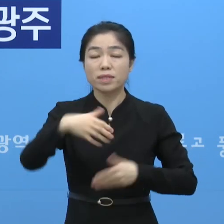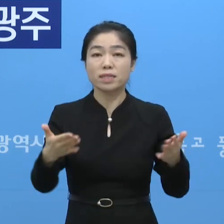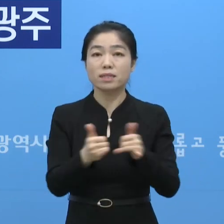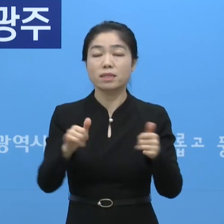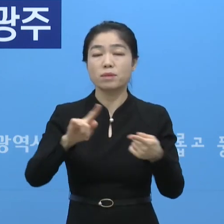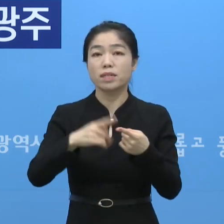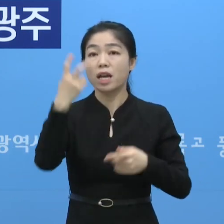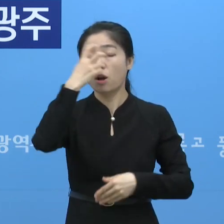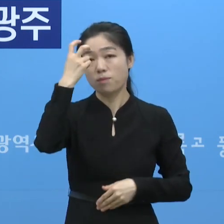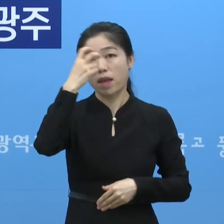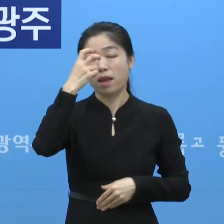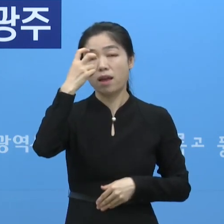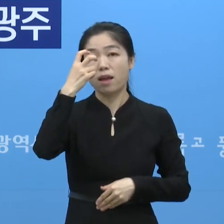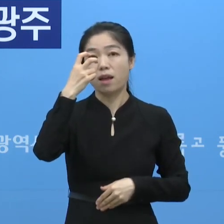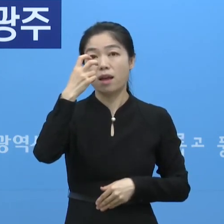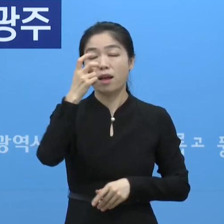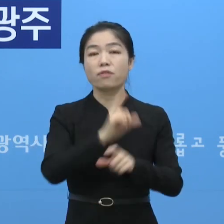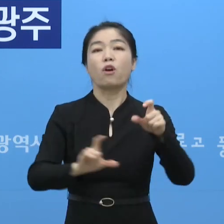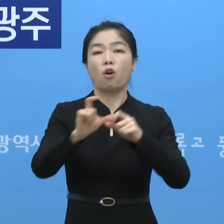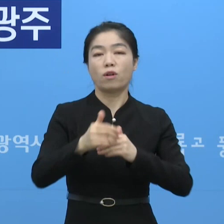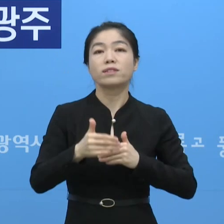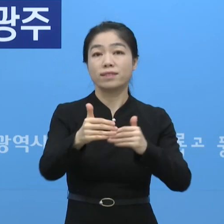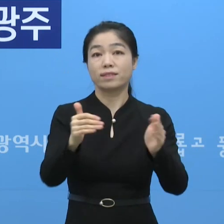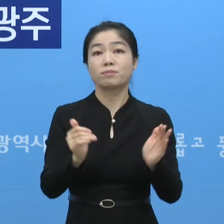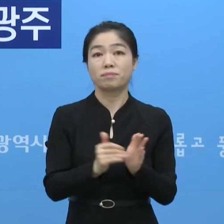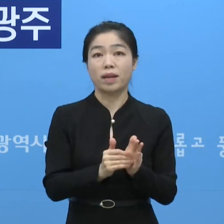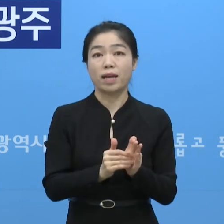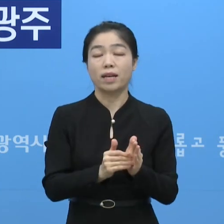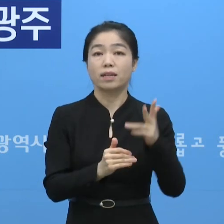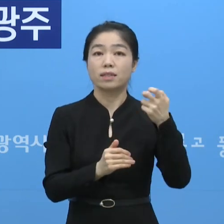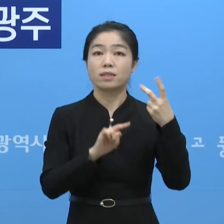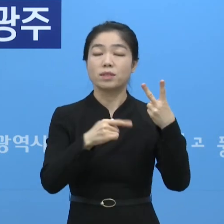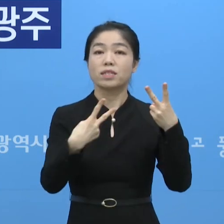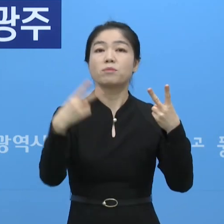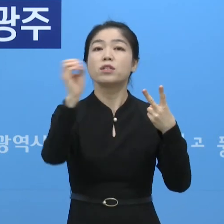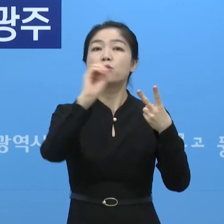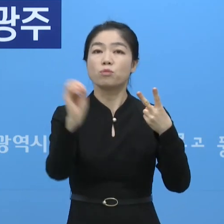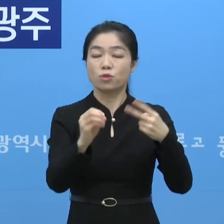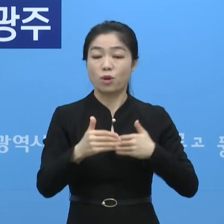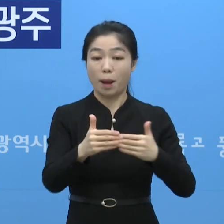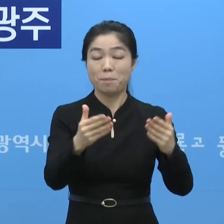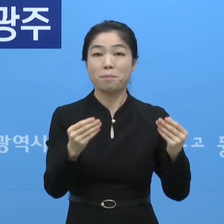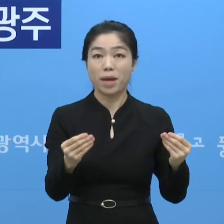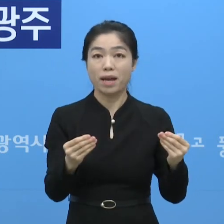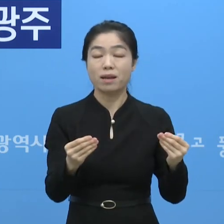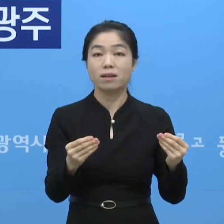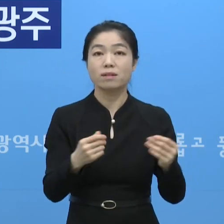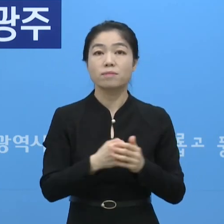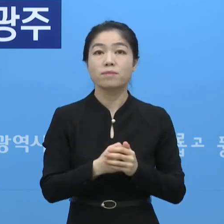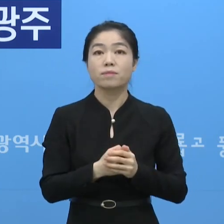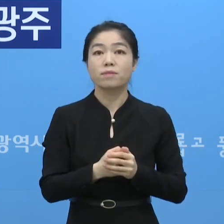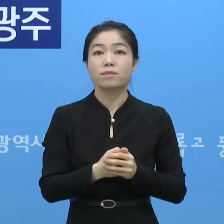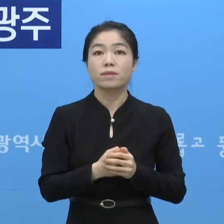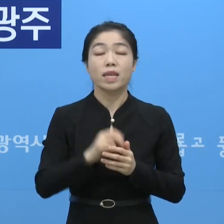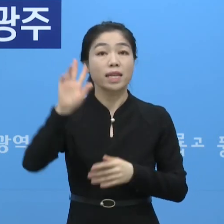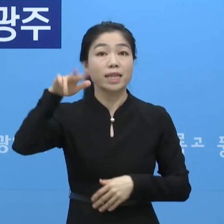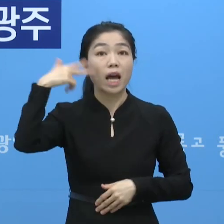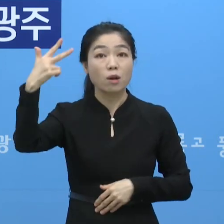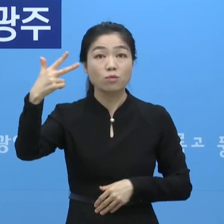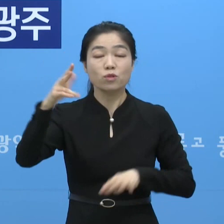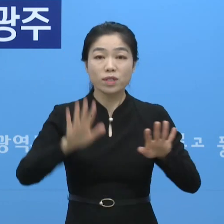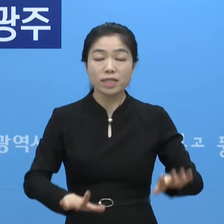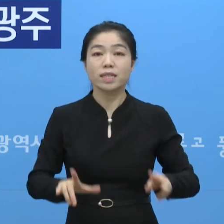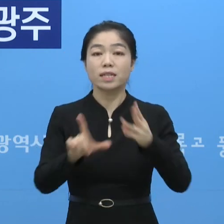종사자에 대한 검사도 더 많이 진행이 돼서요. 71.2% 정도 진행됐습니다. 다음 주